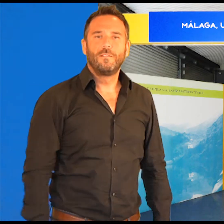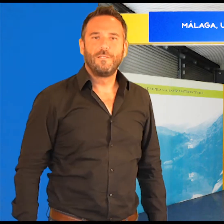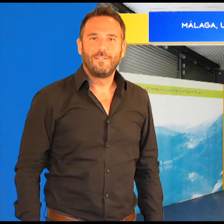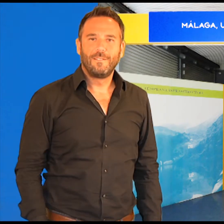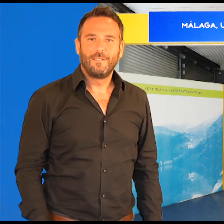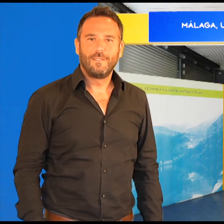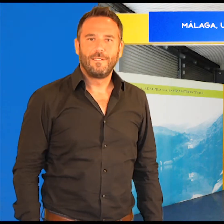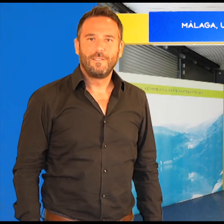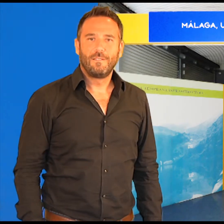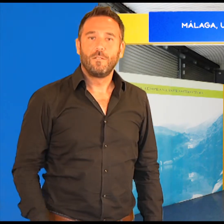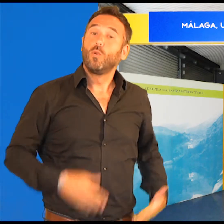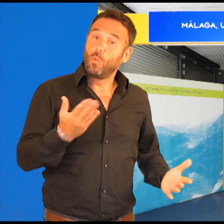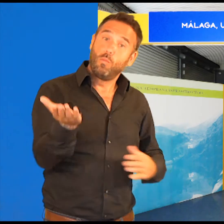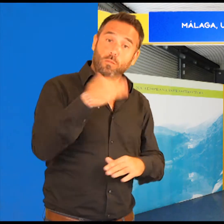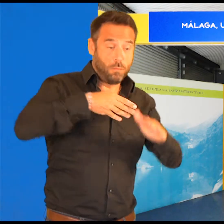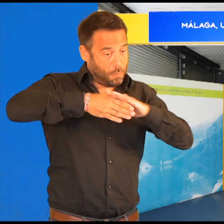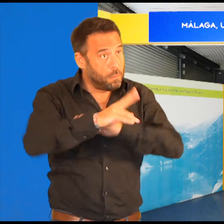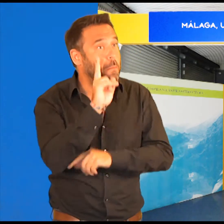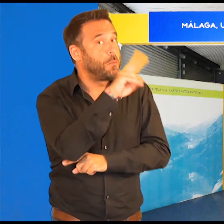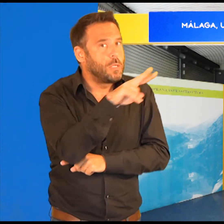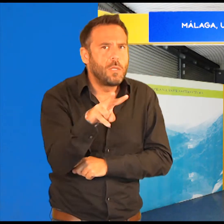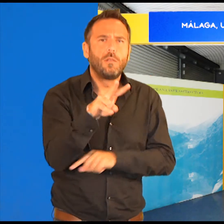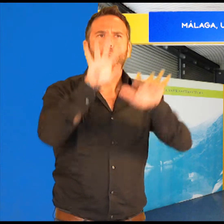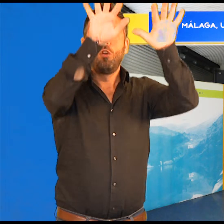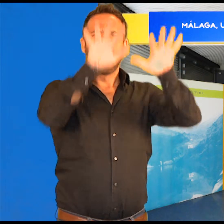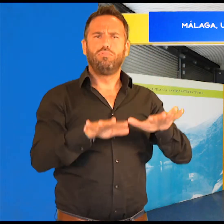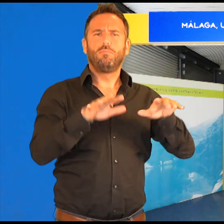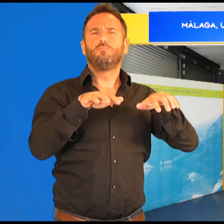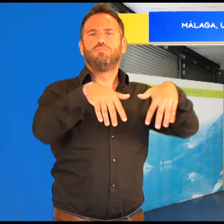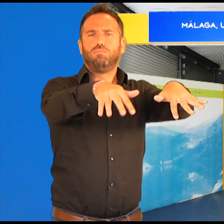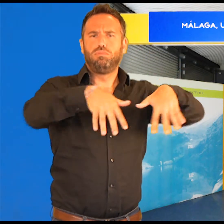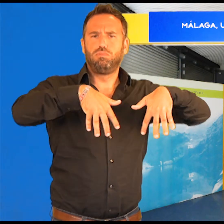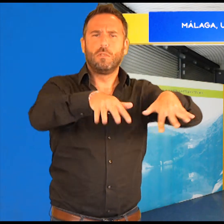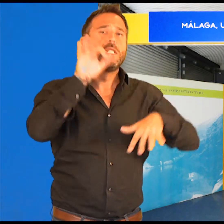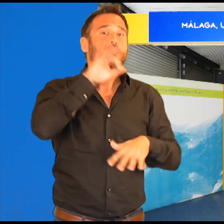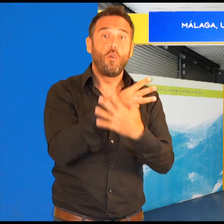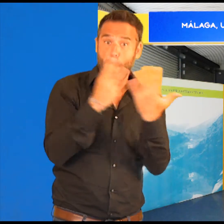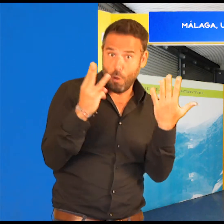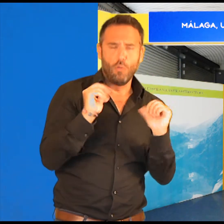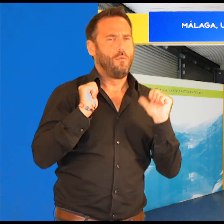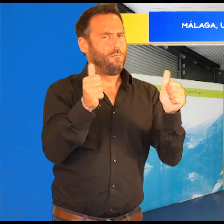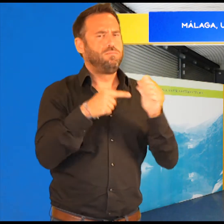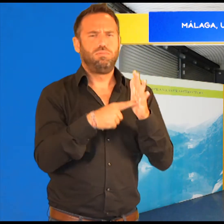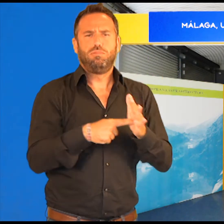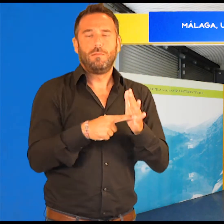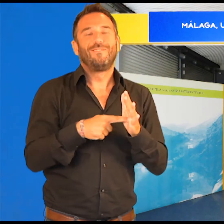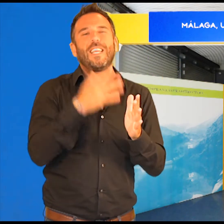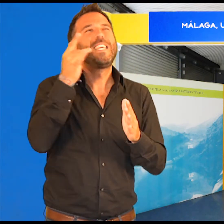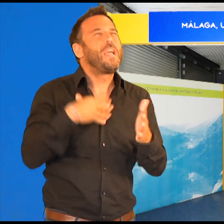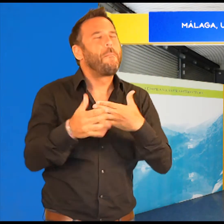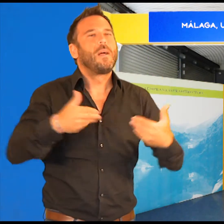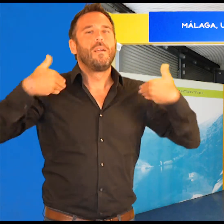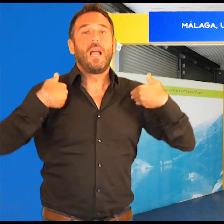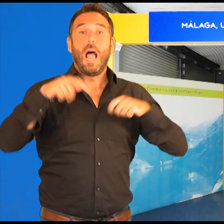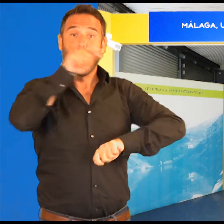En la visita encontramos dos telares del siglo XVIII que fueron montados y puestos en funcionamiento por miembros de la Defensa del Patrimonio